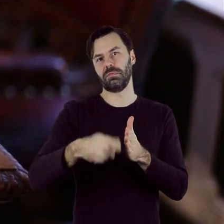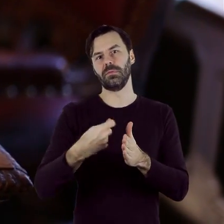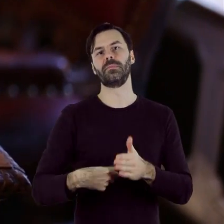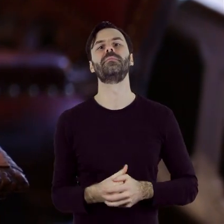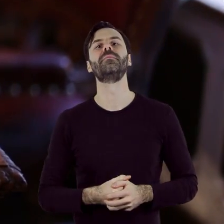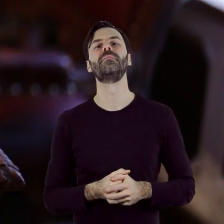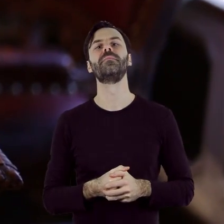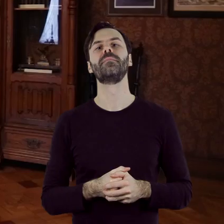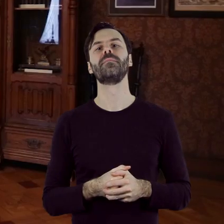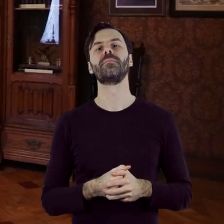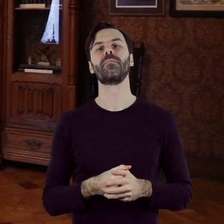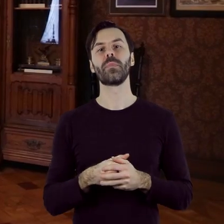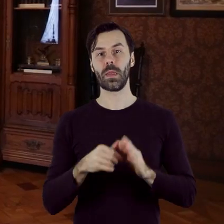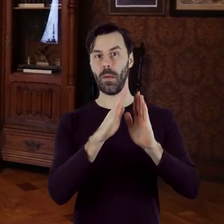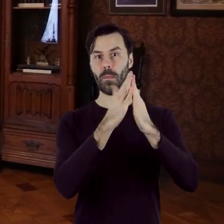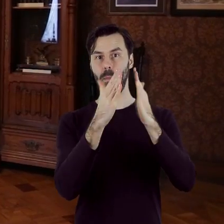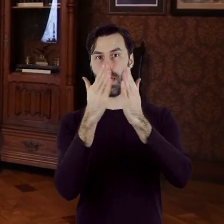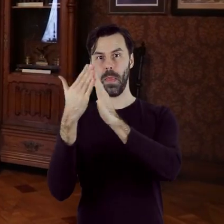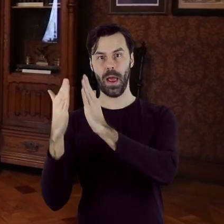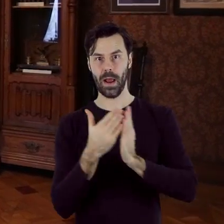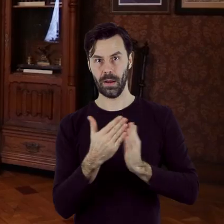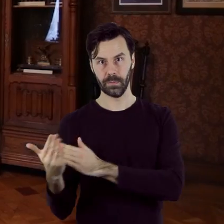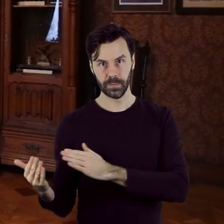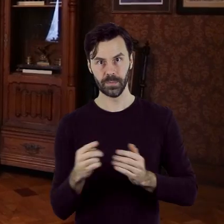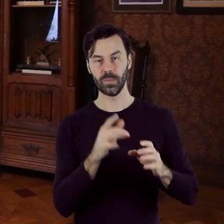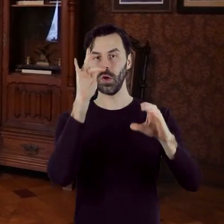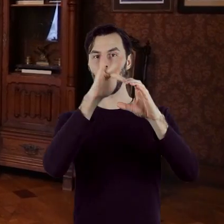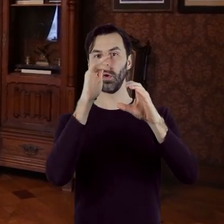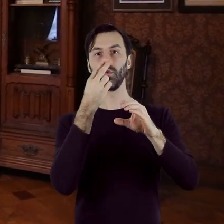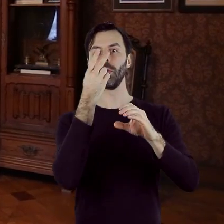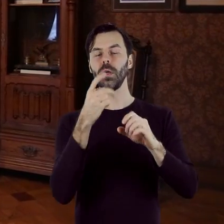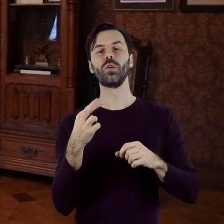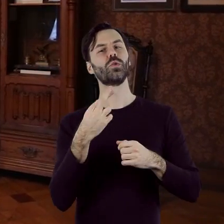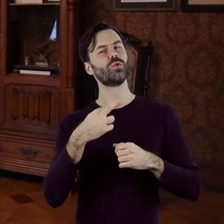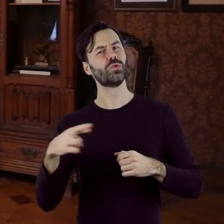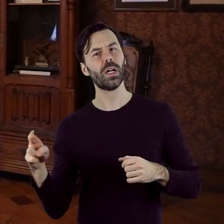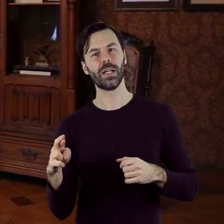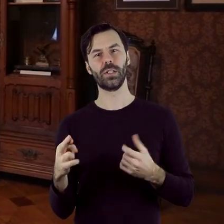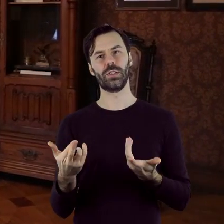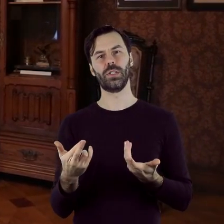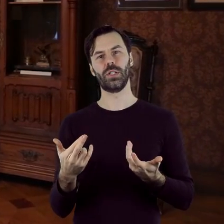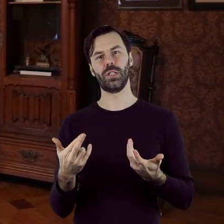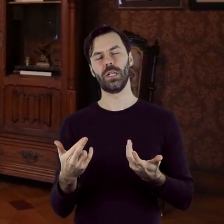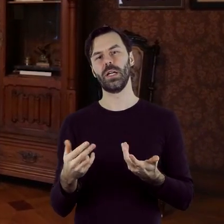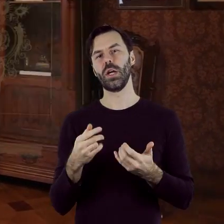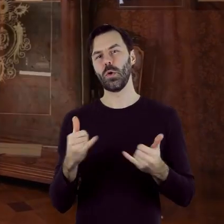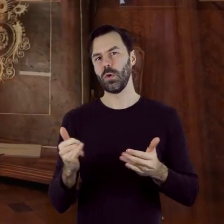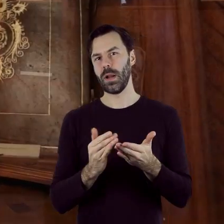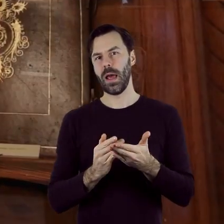W biblioteczce naprzeciwko biurka można zobaczyć przedmioty dotyczące życia religijnego rodziny. Naczynia i